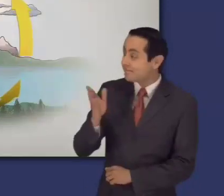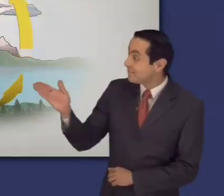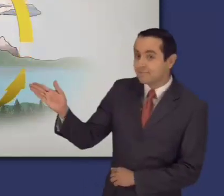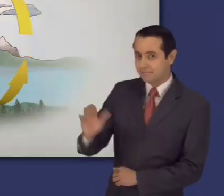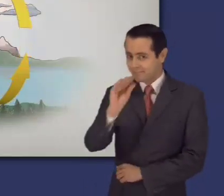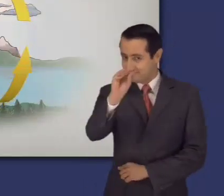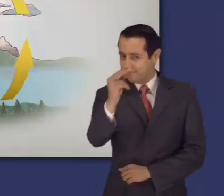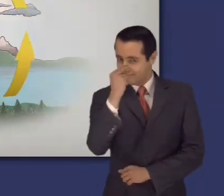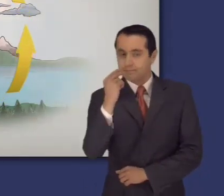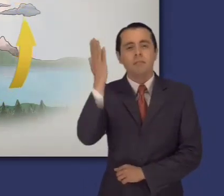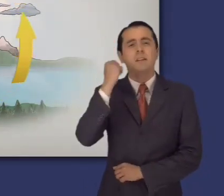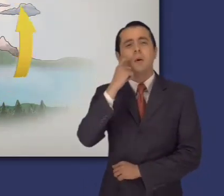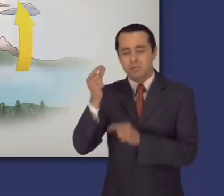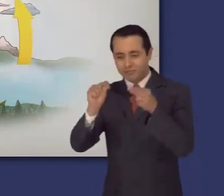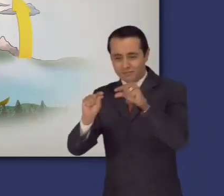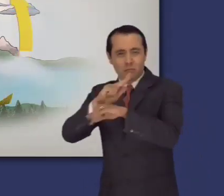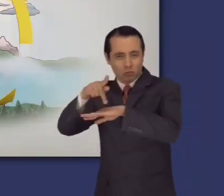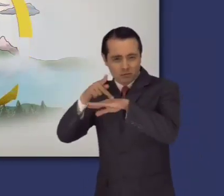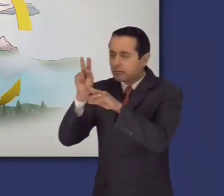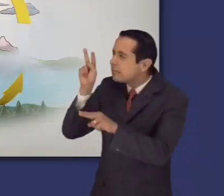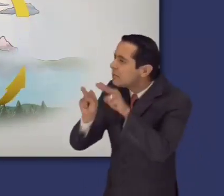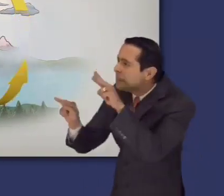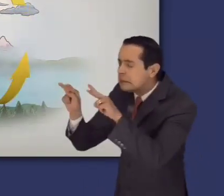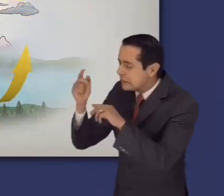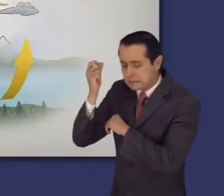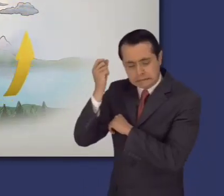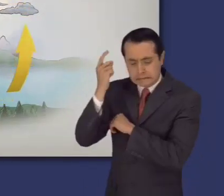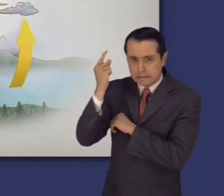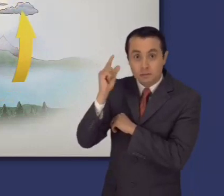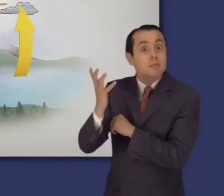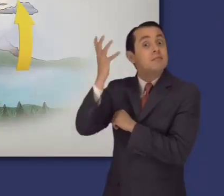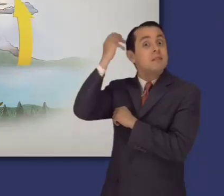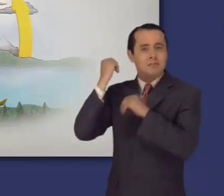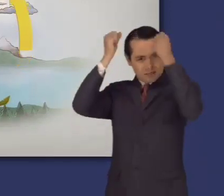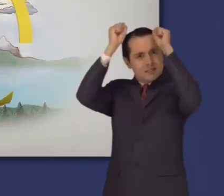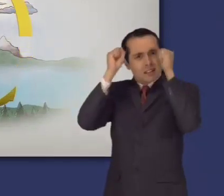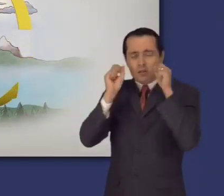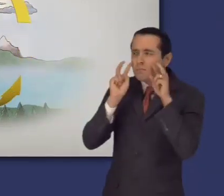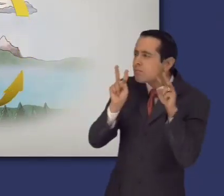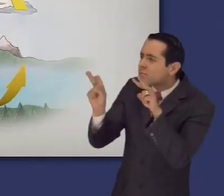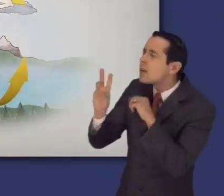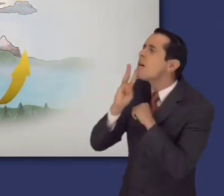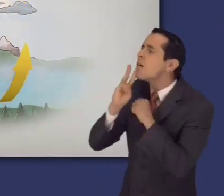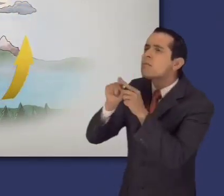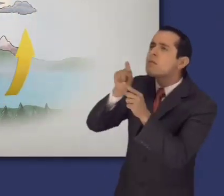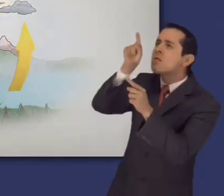¿Sabía que Salomón describió el ciclo del agua muchos siglos antes de que los científicos entendieran ese proceso?